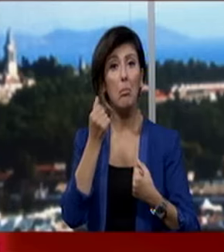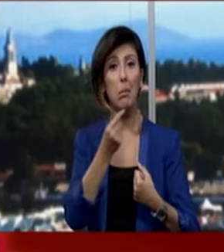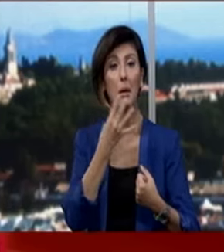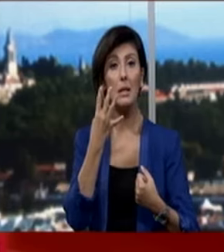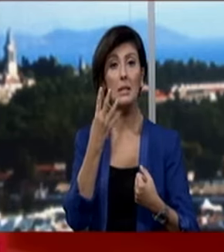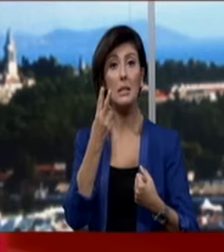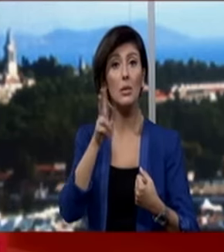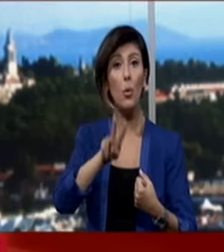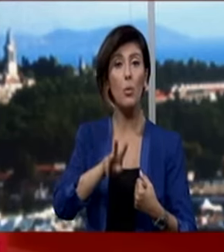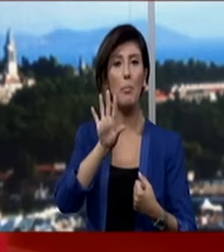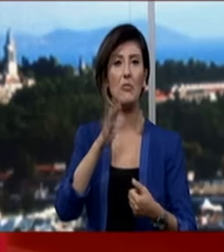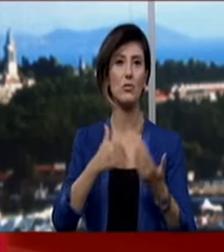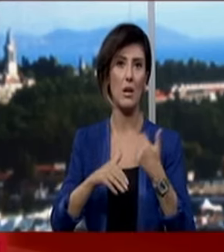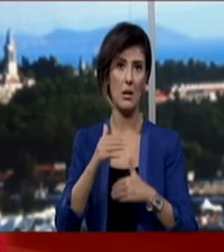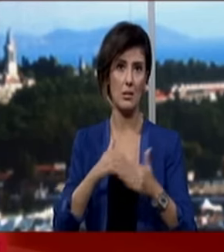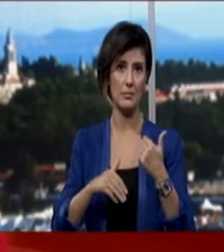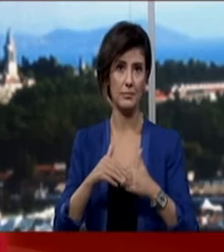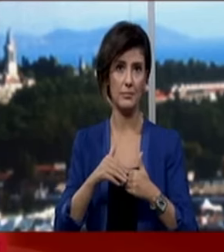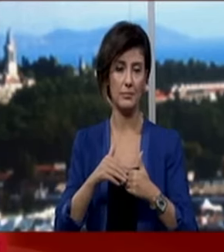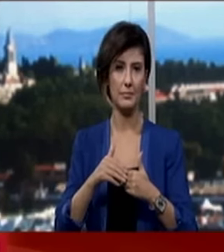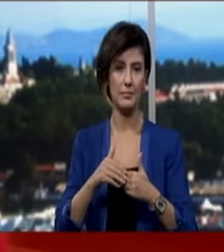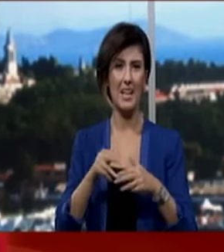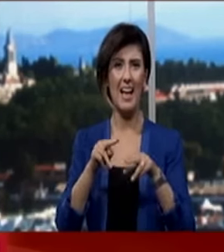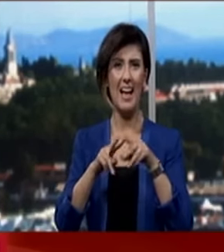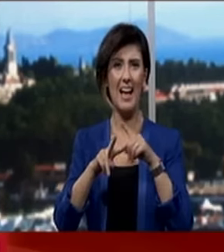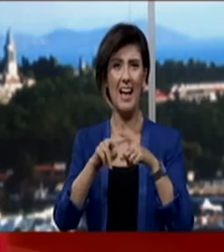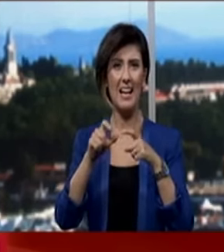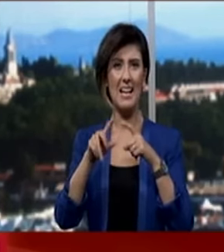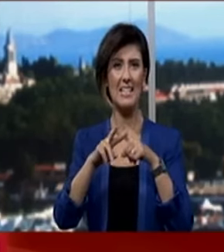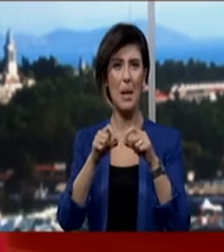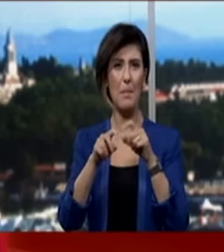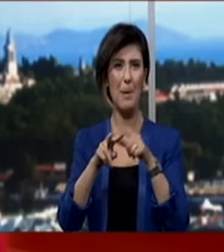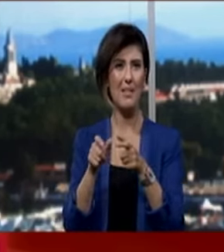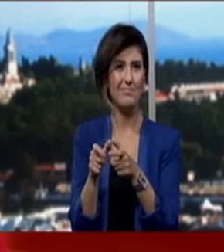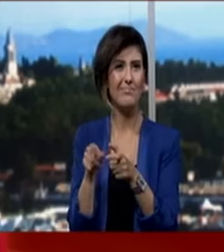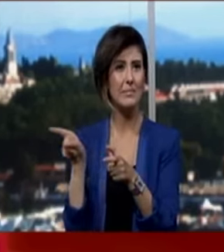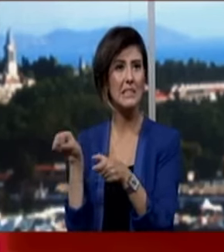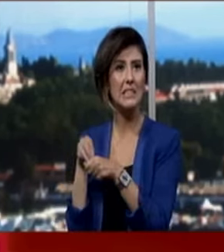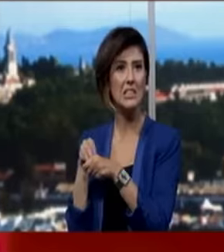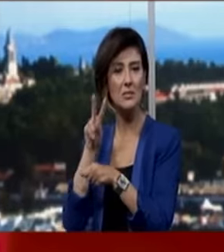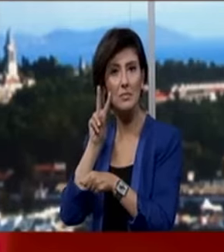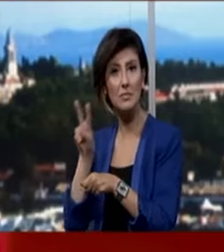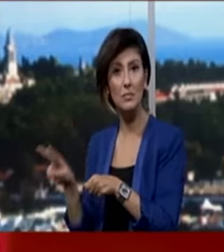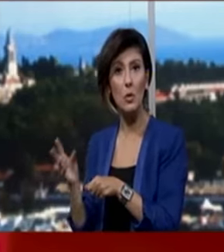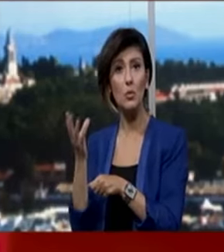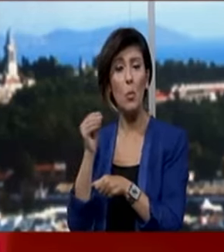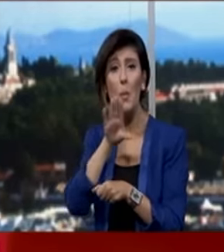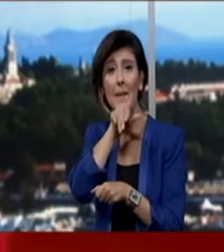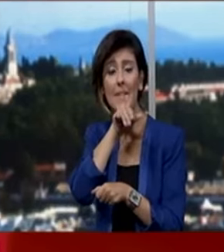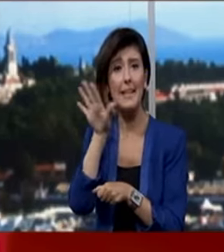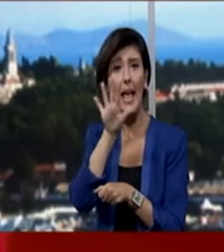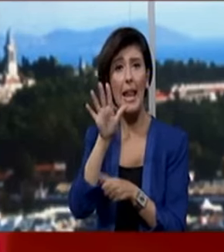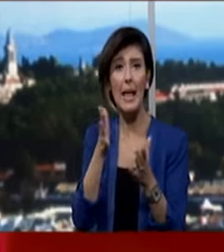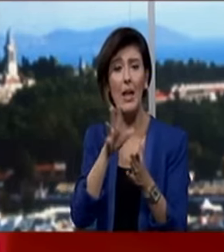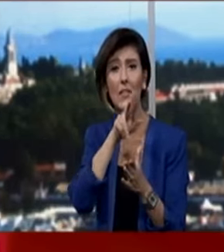42 ölü 5 yaralı. Pusegen kasabası yakınında çoğu yaşlı 50 dolayında